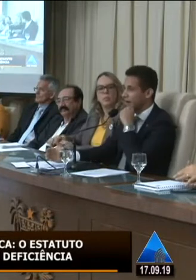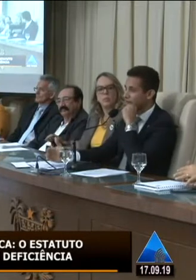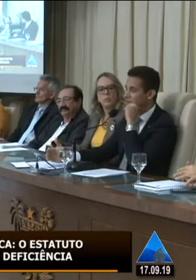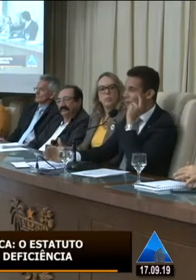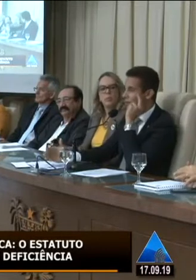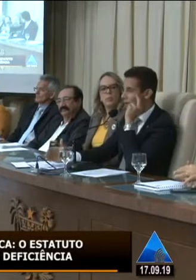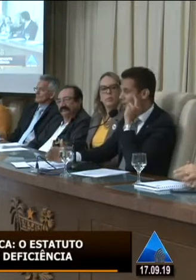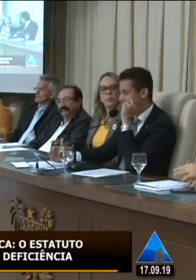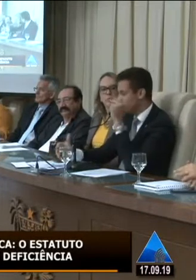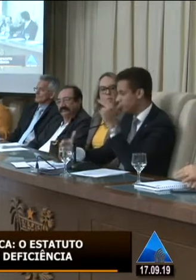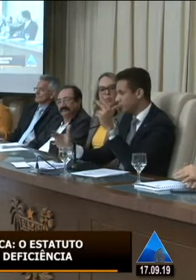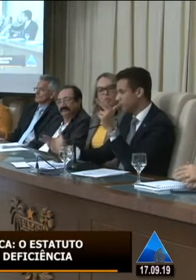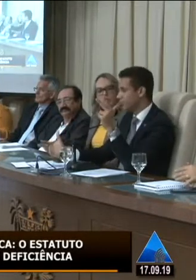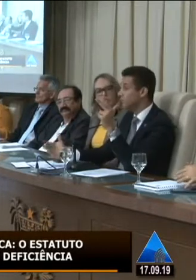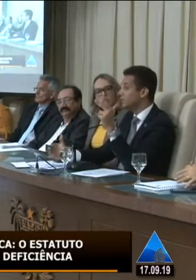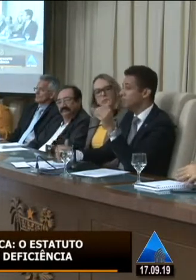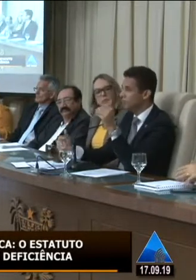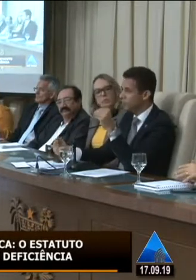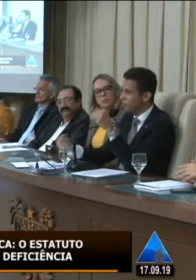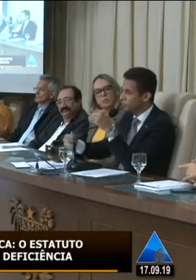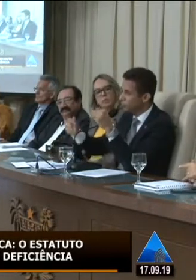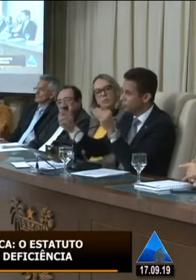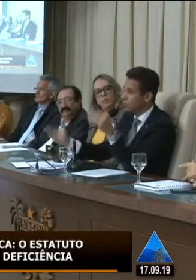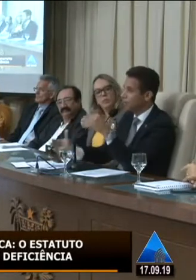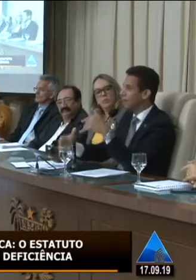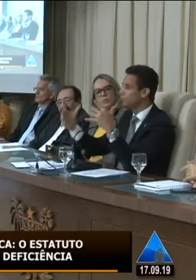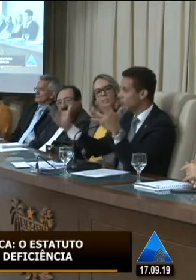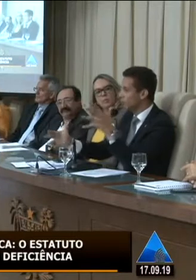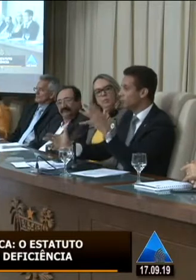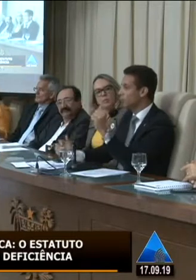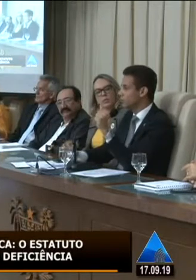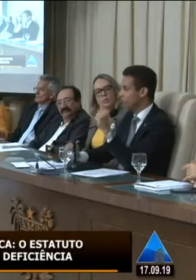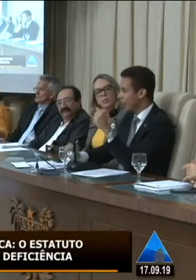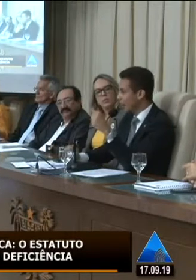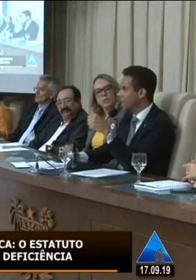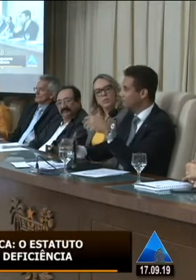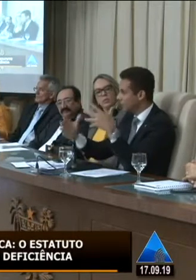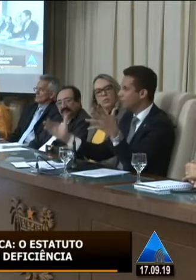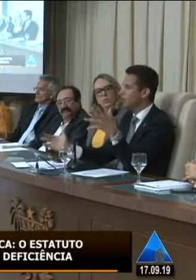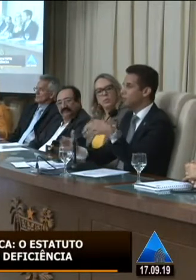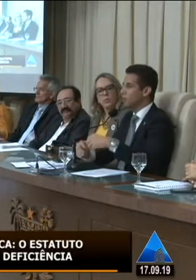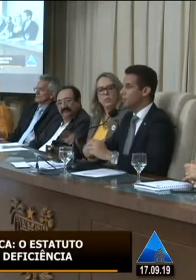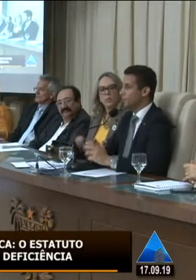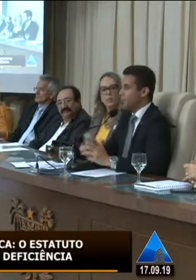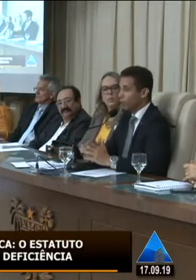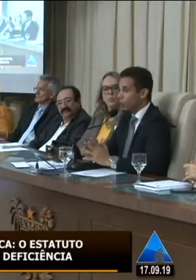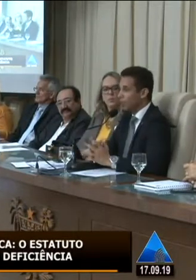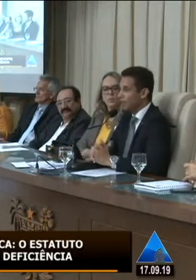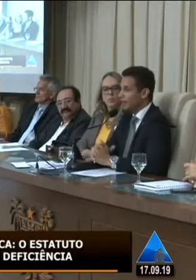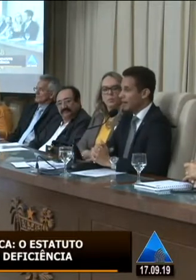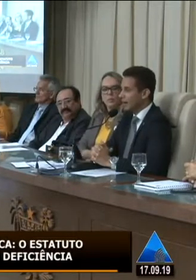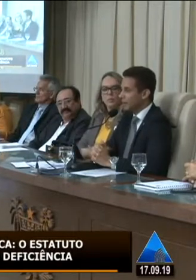aqui na casa poderemos fazer inclusive mais um mais um momento aqui com as entidades mais um momento para a gente